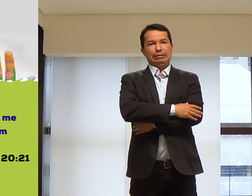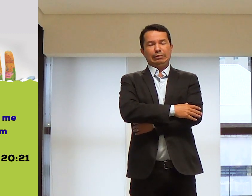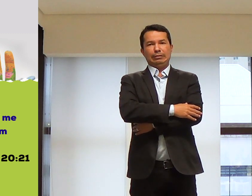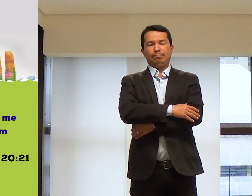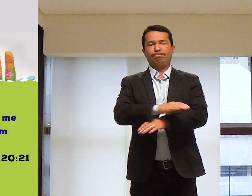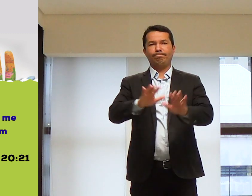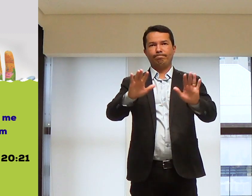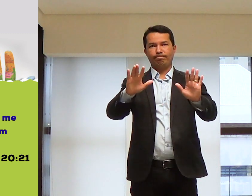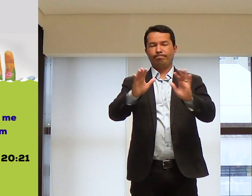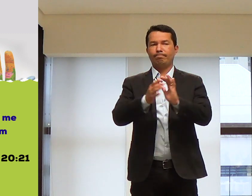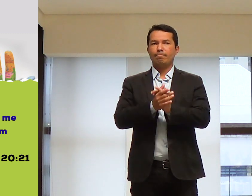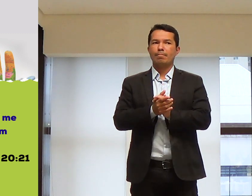Profunda.